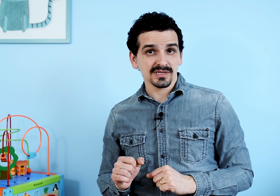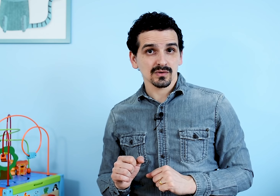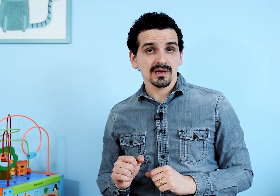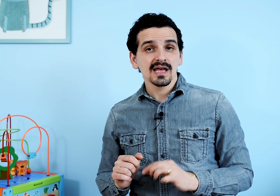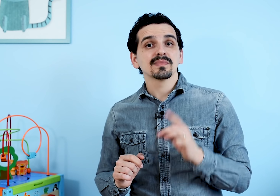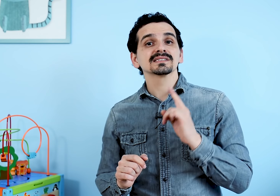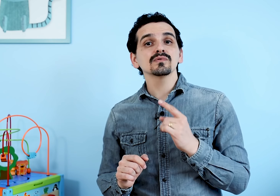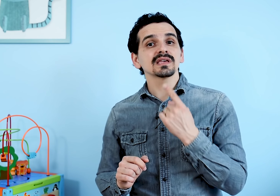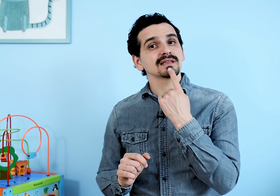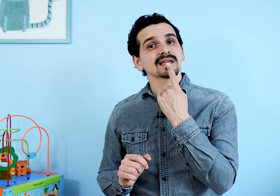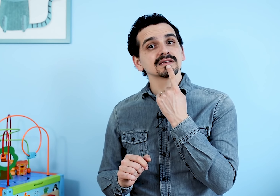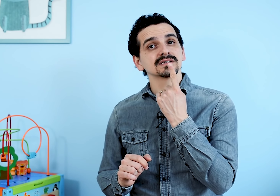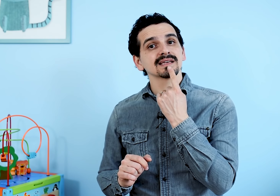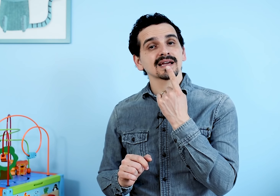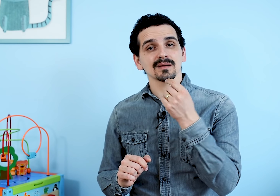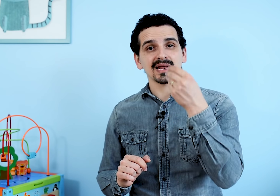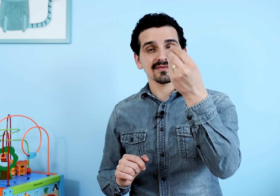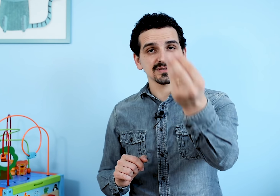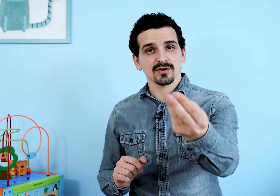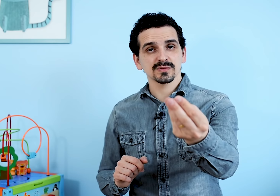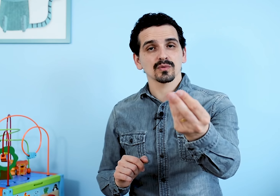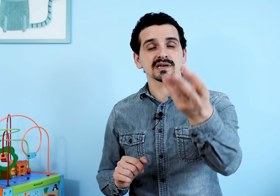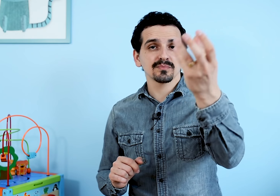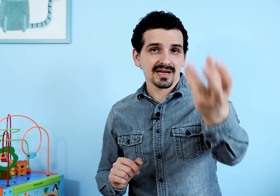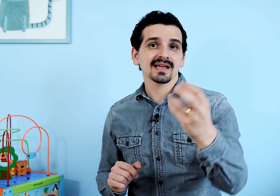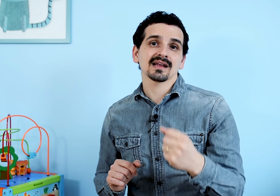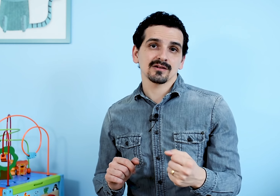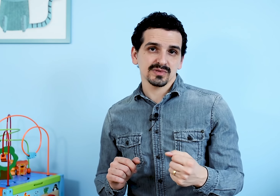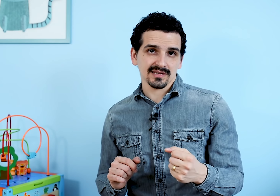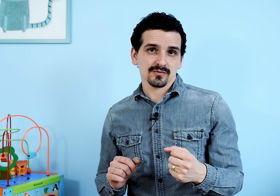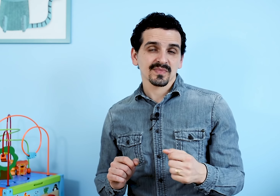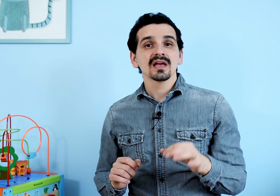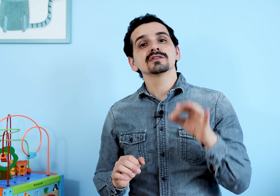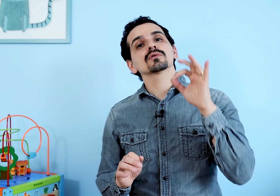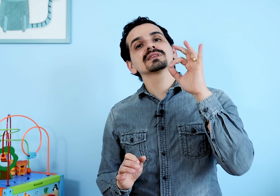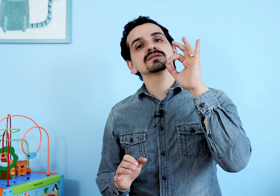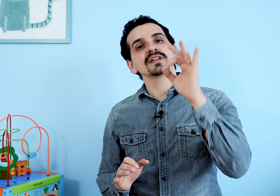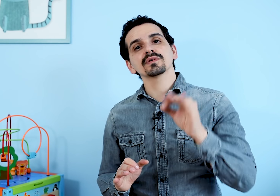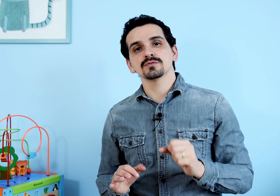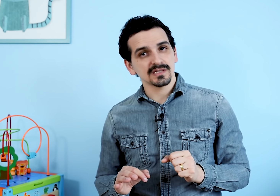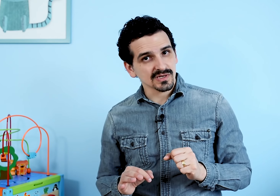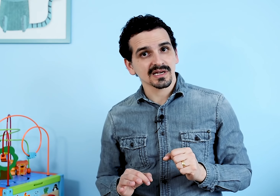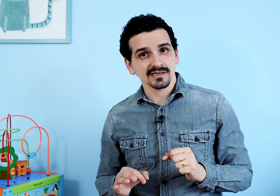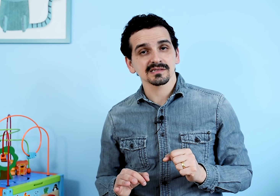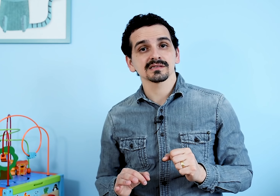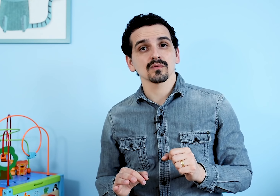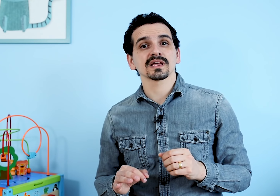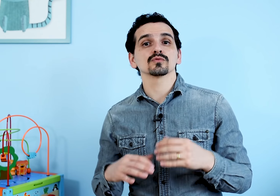pessoa. Mas não que ele tem que dizer aquela palavra de forma espontânea para ganhar aquele objeto. Isso acontece frequentemente com as crianças que estão tendo